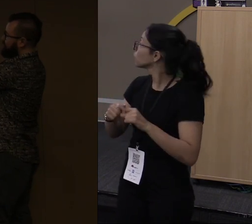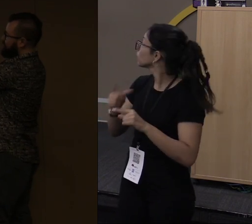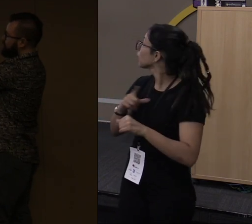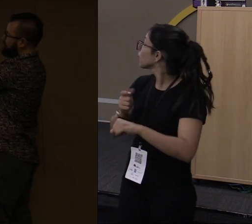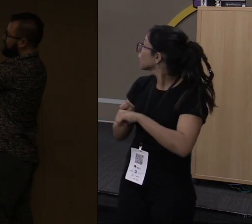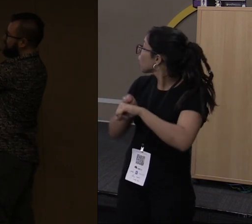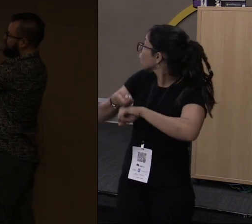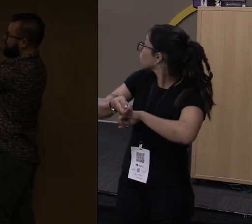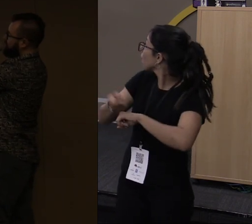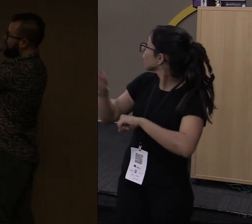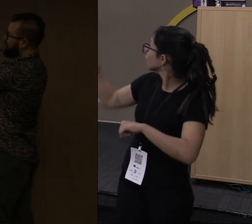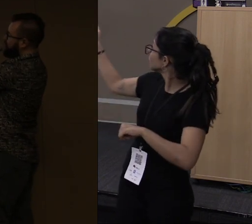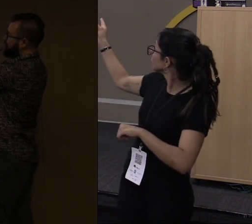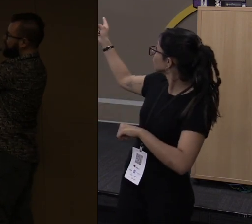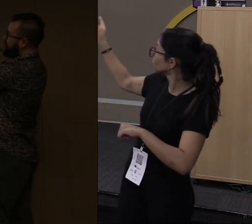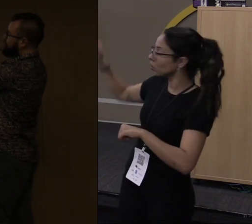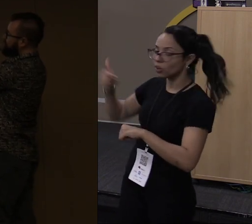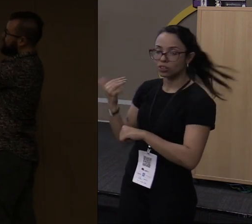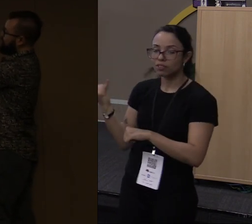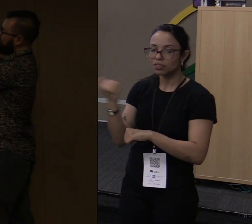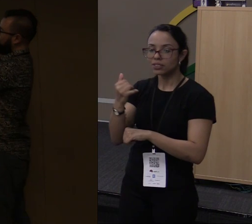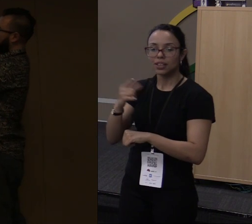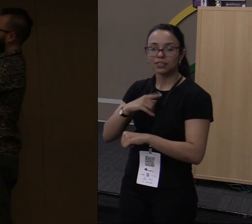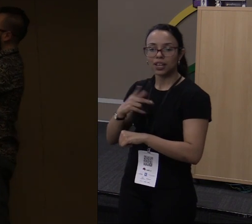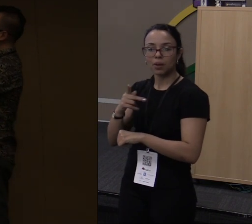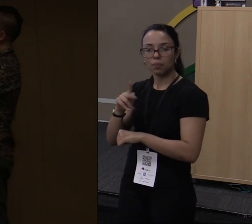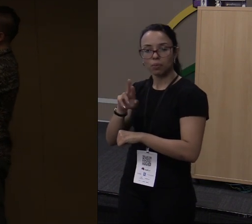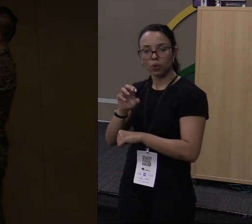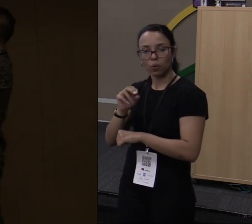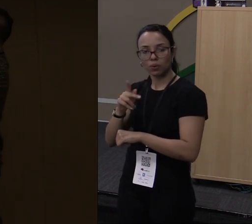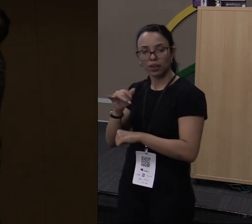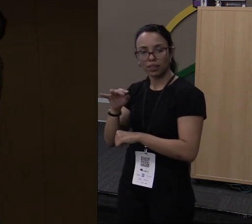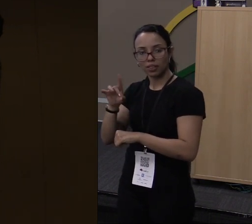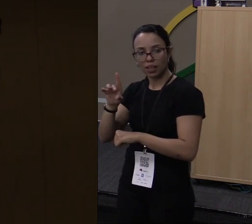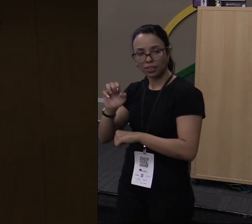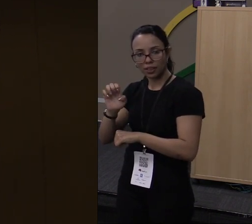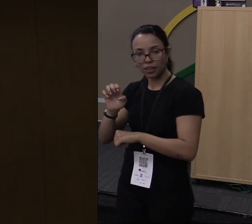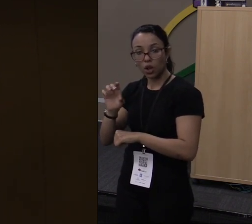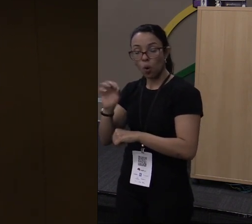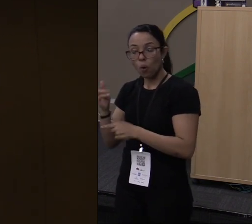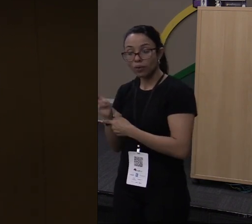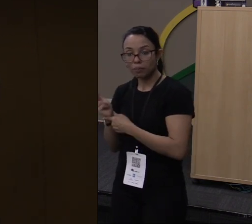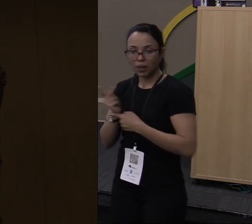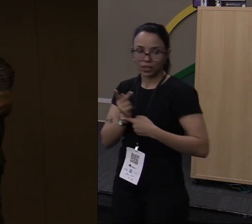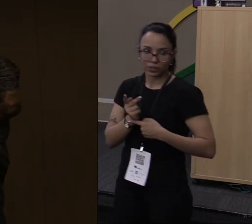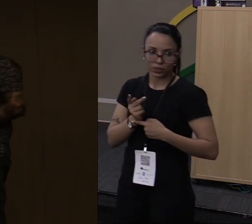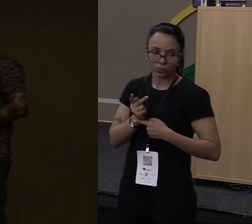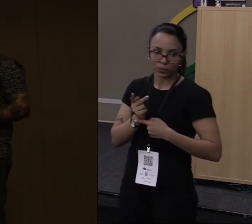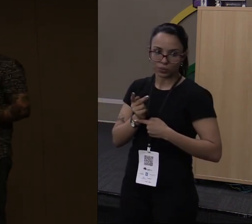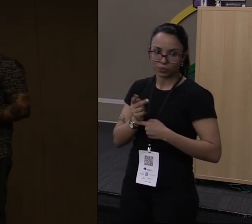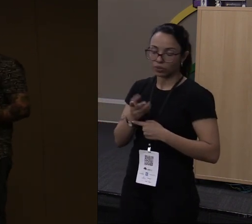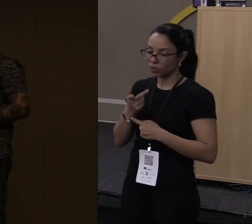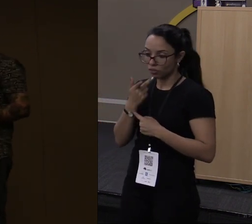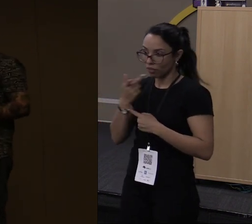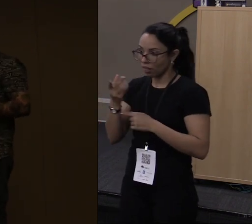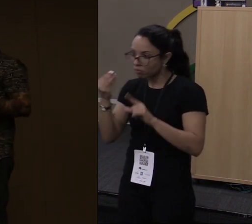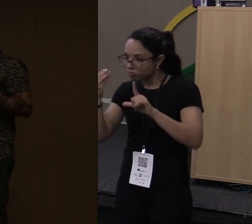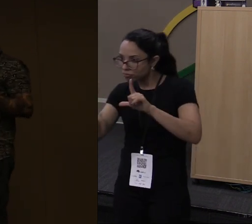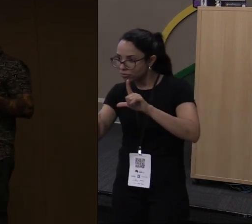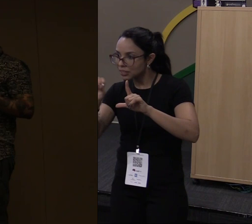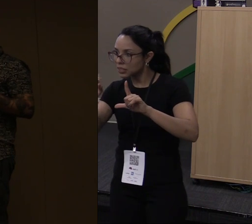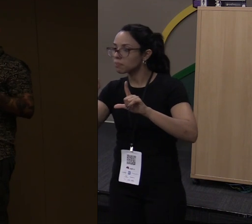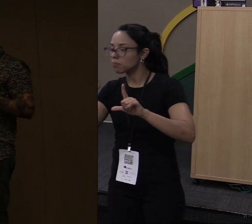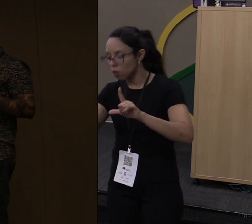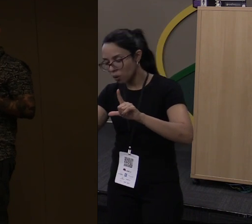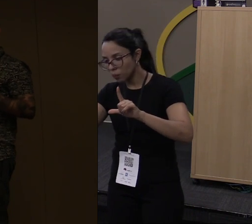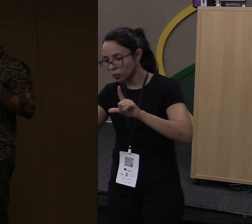argumento, não disse se ele vai ter a propriedade ou se ele vai ter o empréstimo. E eu não disse se ele é mutável ou imutável. Então